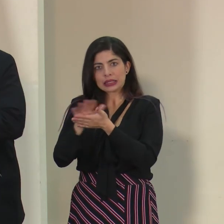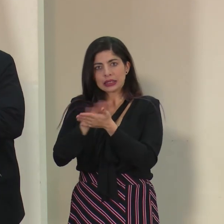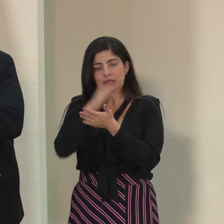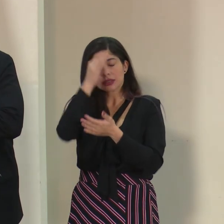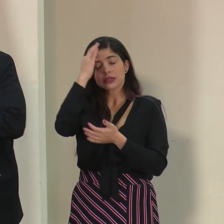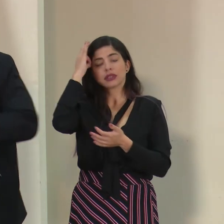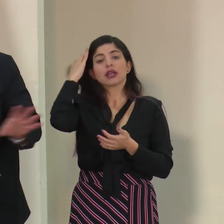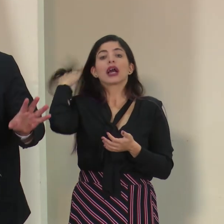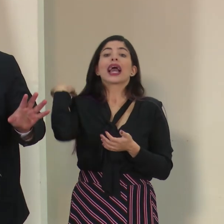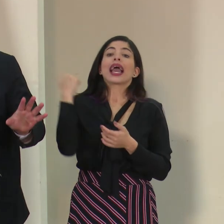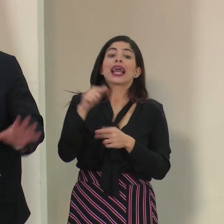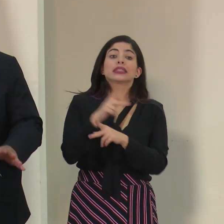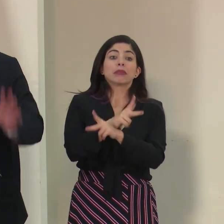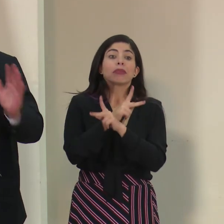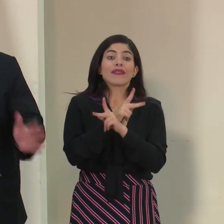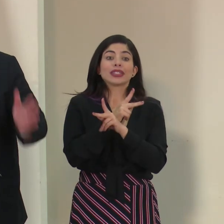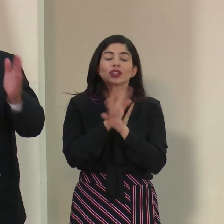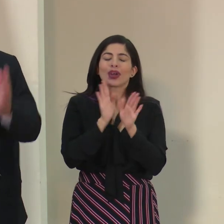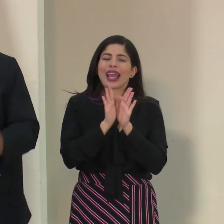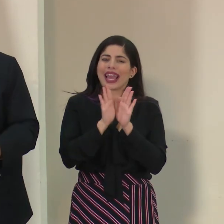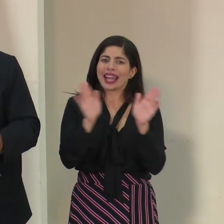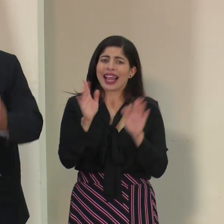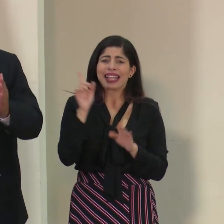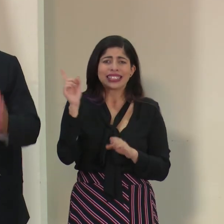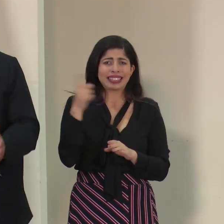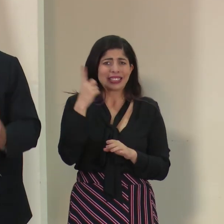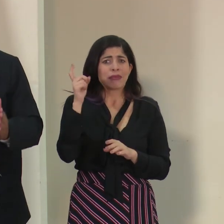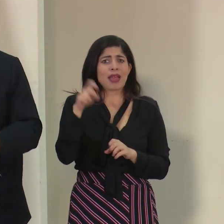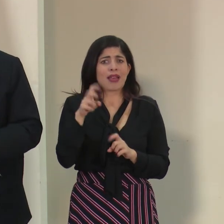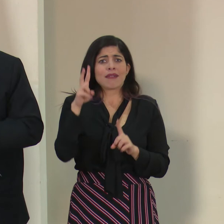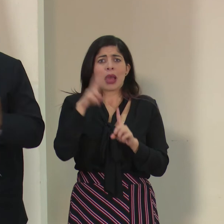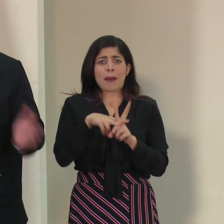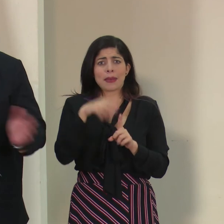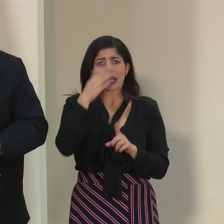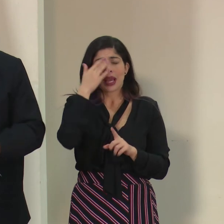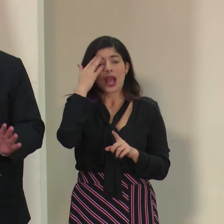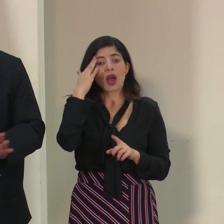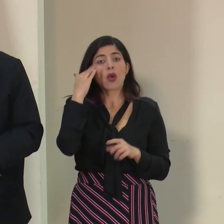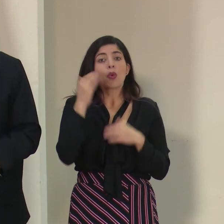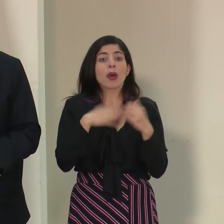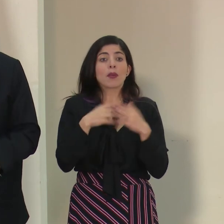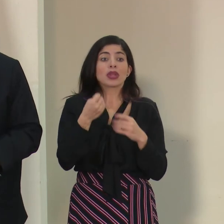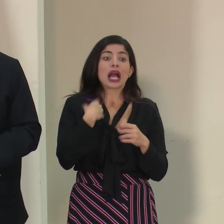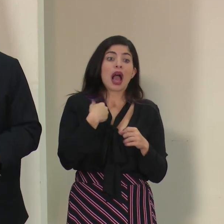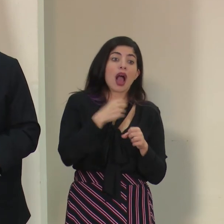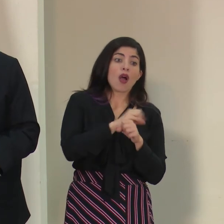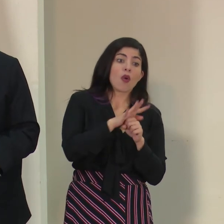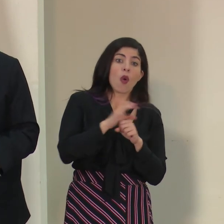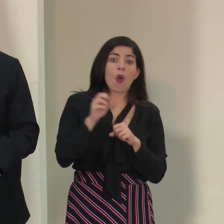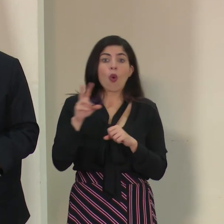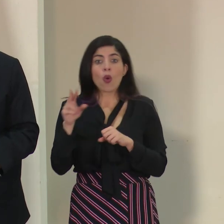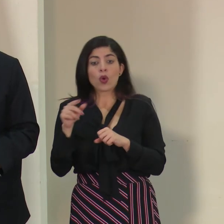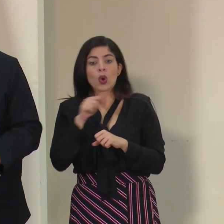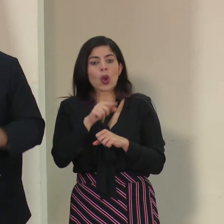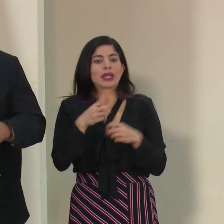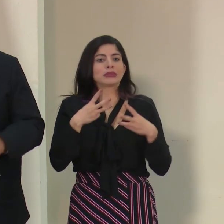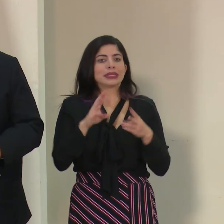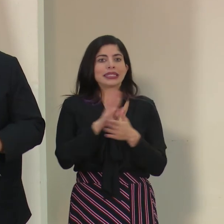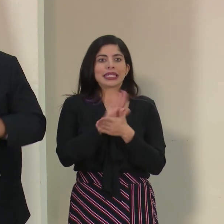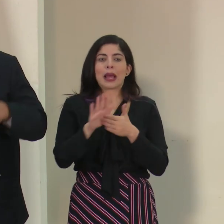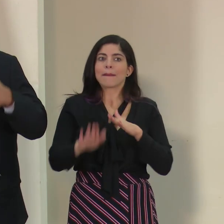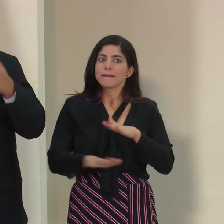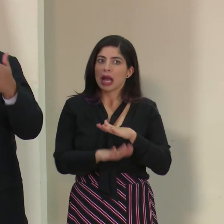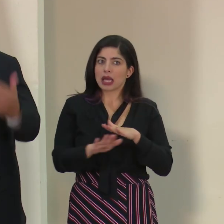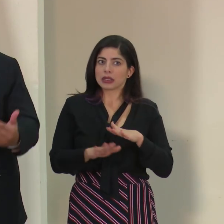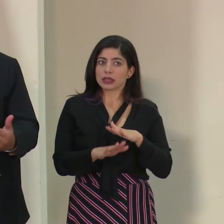son medidas de prevención universales, que siempre hay que seguirlas independientemente haya o no haya coronavirus, son medidas de higiene básicas. Si se